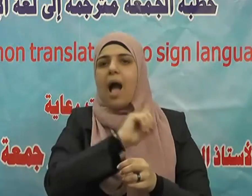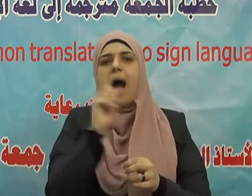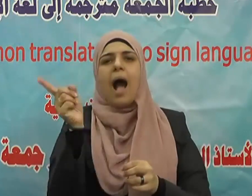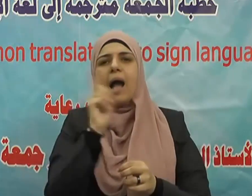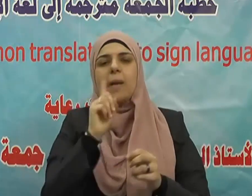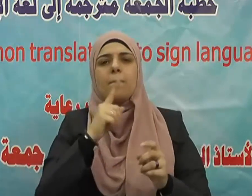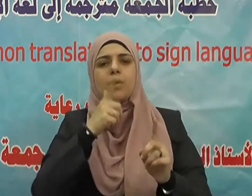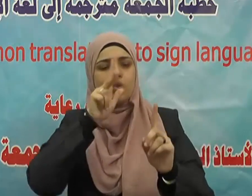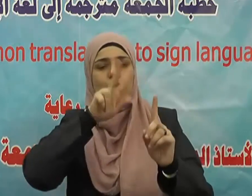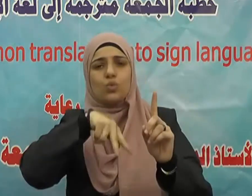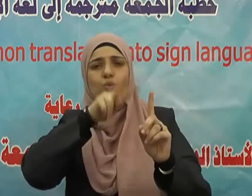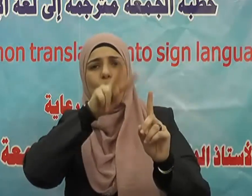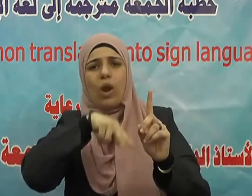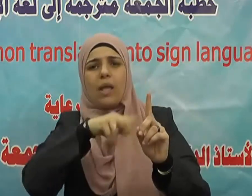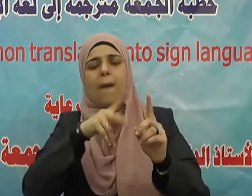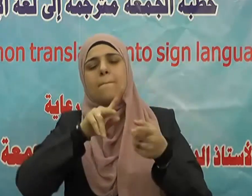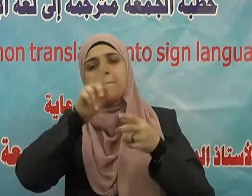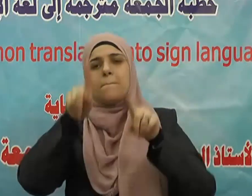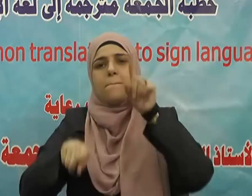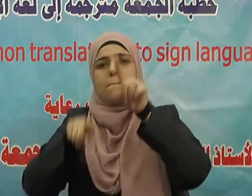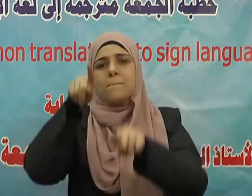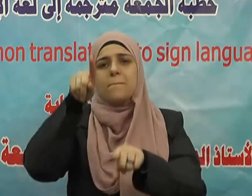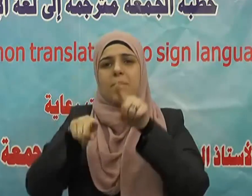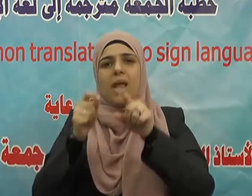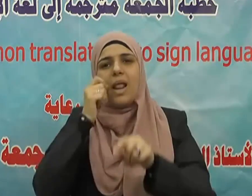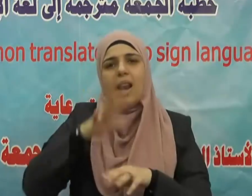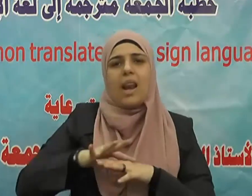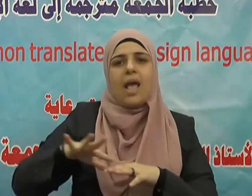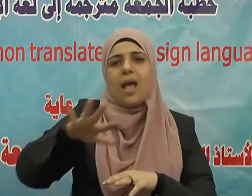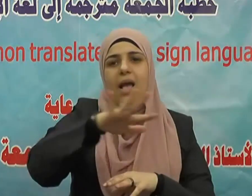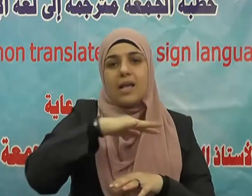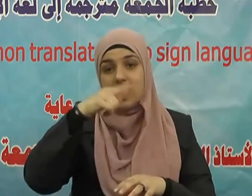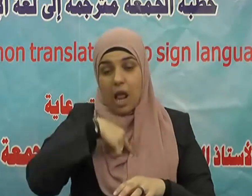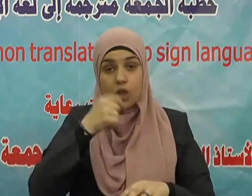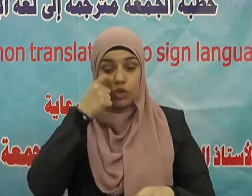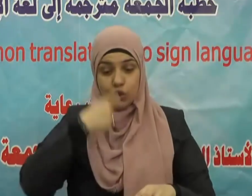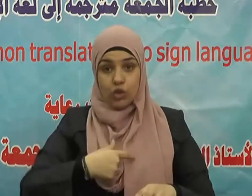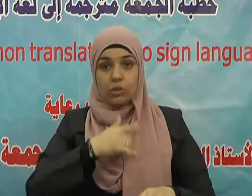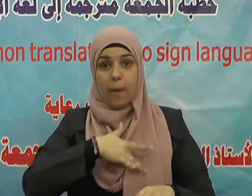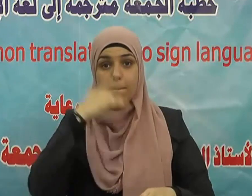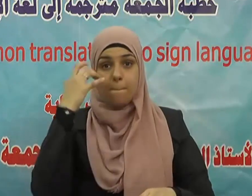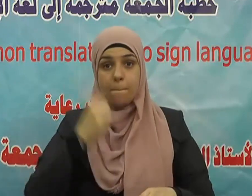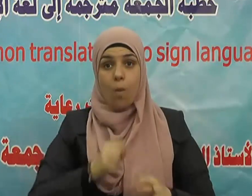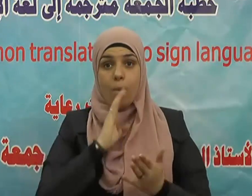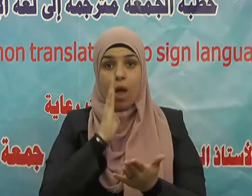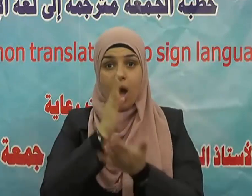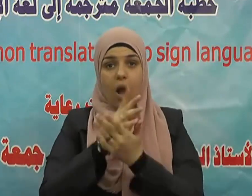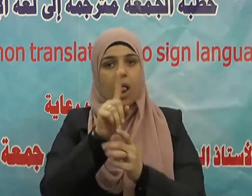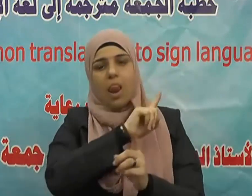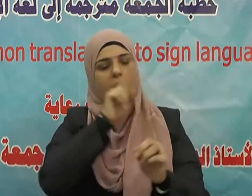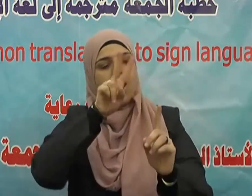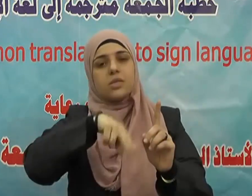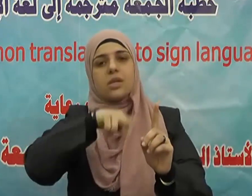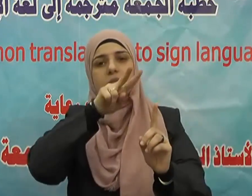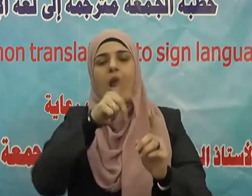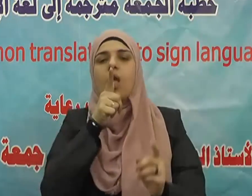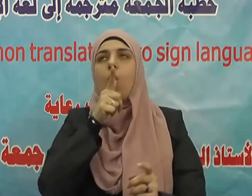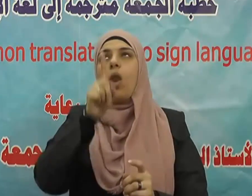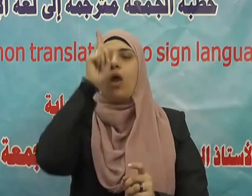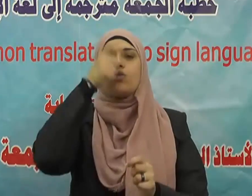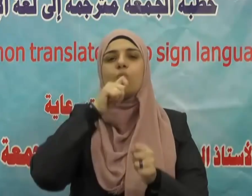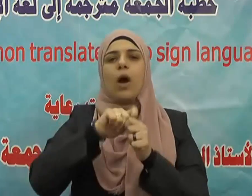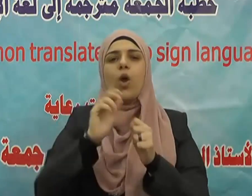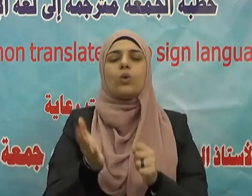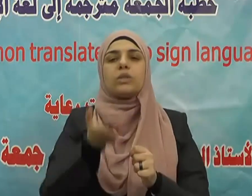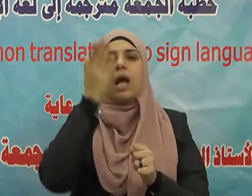أبو عقيل بنصف صاع وجاء إنسان بأكثر منه فقال المنافقون